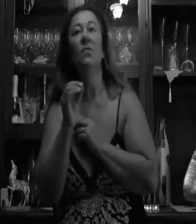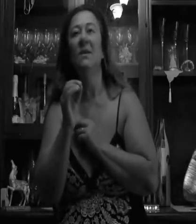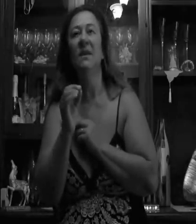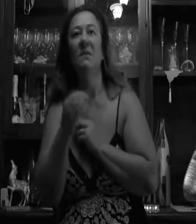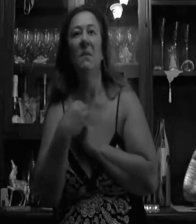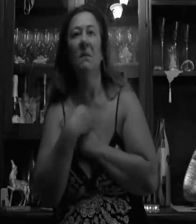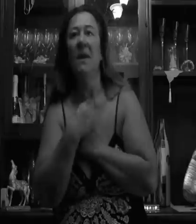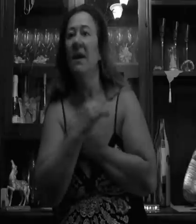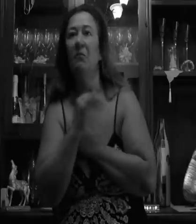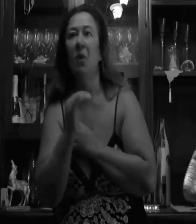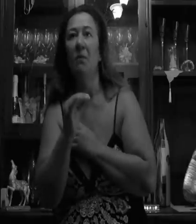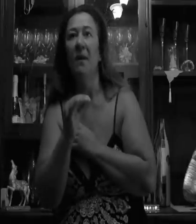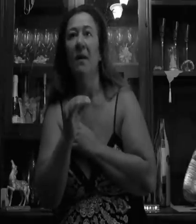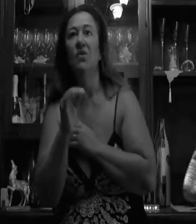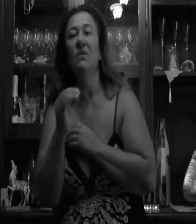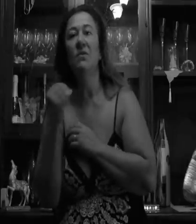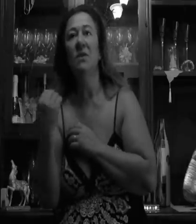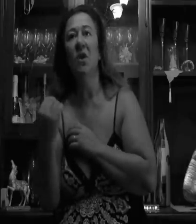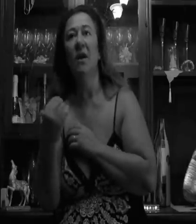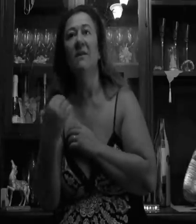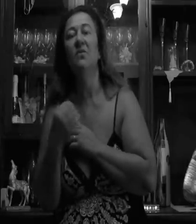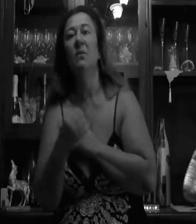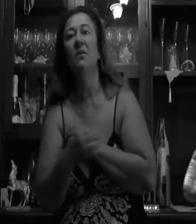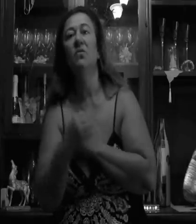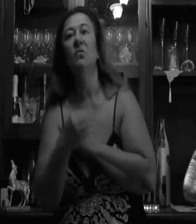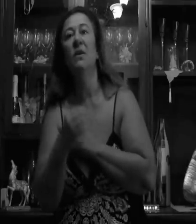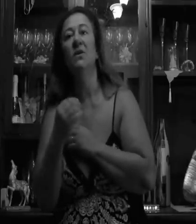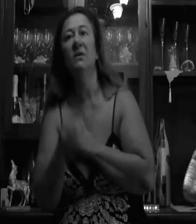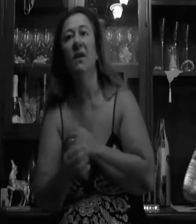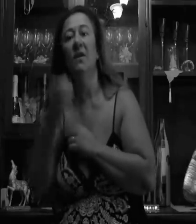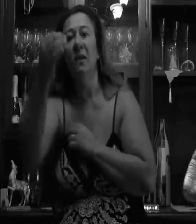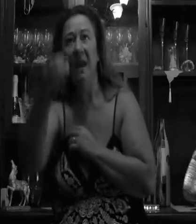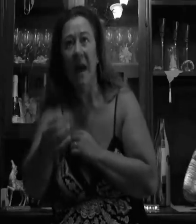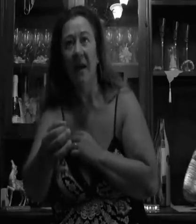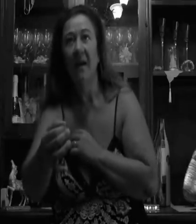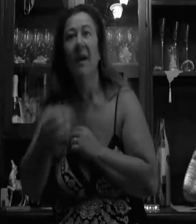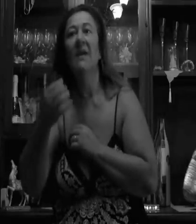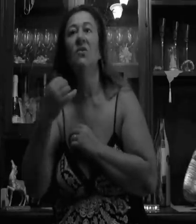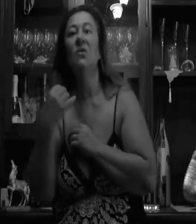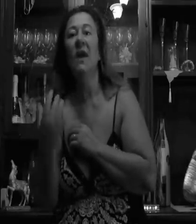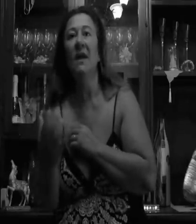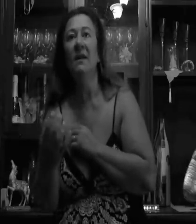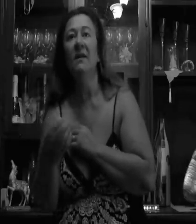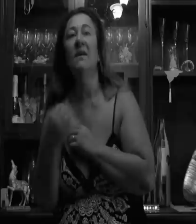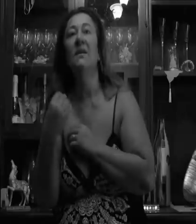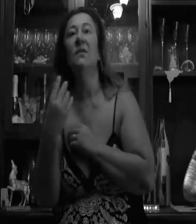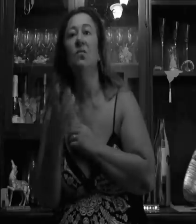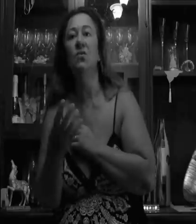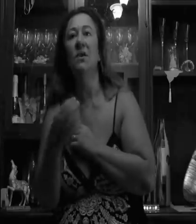due insieme per me è una bomba, c'è un signore che è stato grato di rumore al cervello, là e sono anni che denuncia